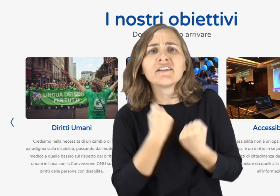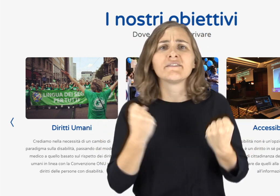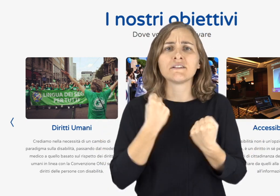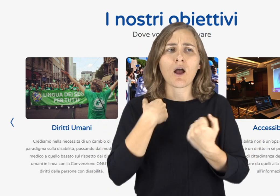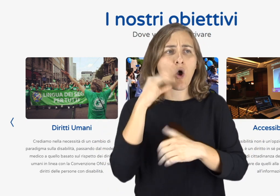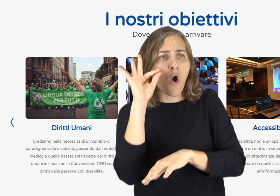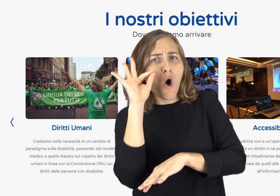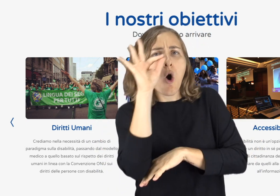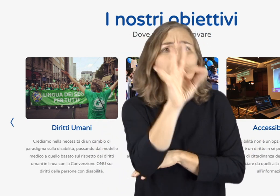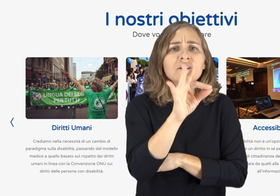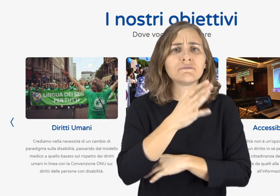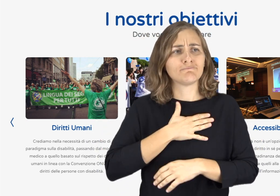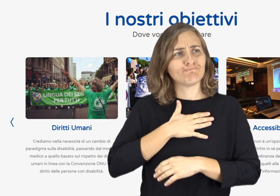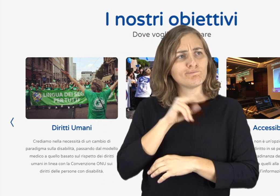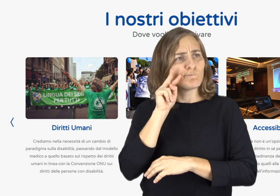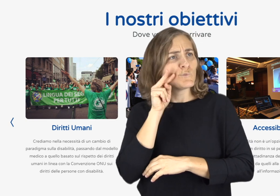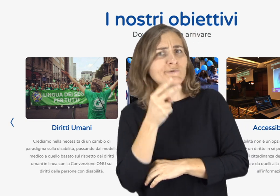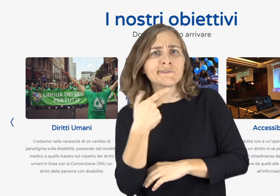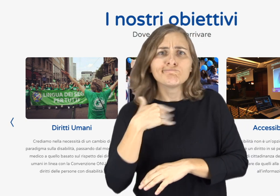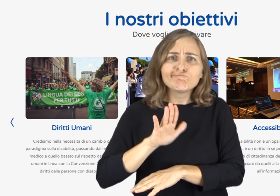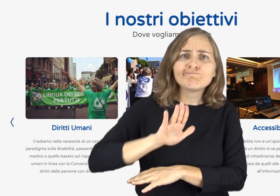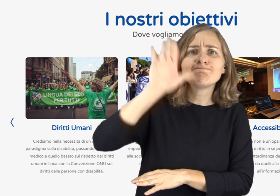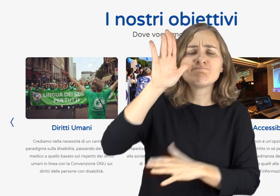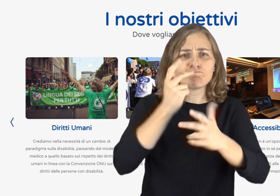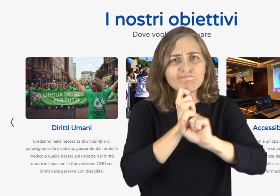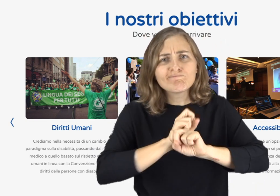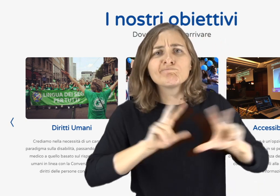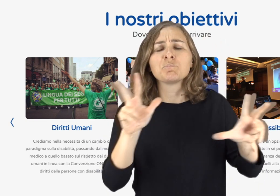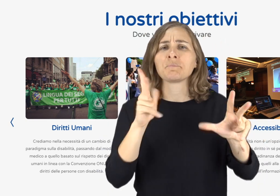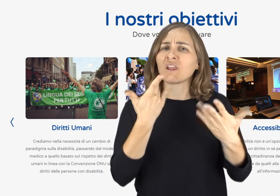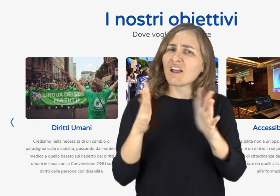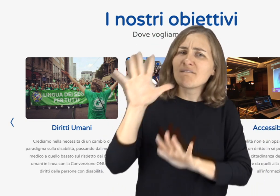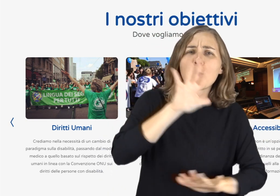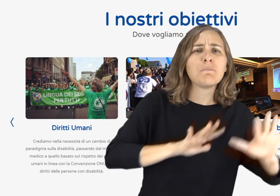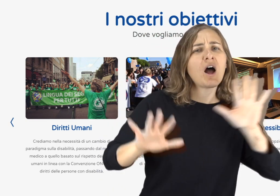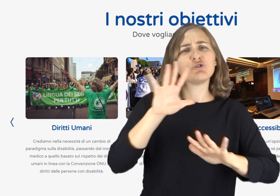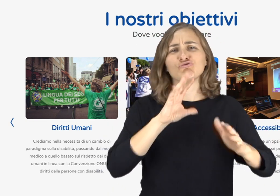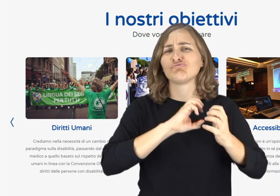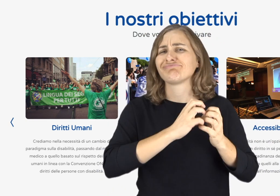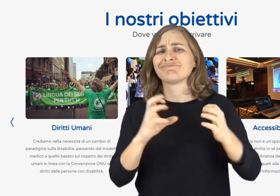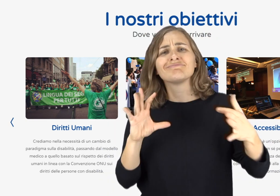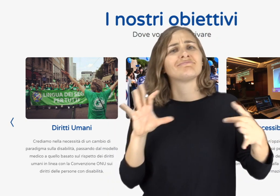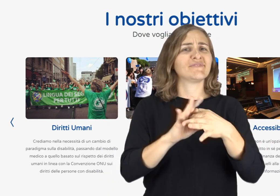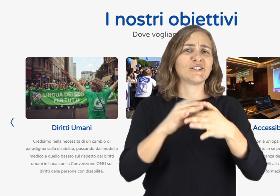attività e posizioni, i nostri punti di vista, le nostre istanze e trovare informazioni utili sulla sordità.